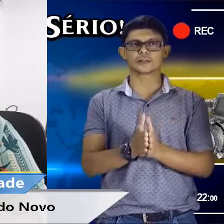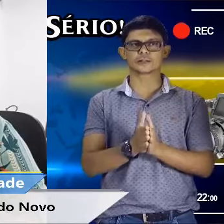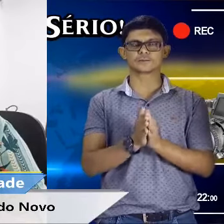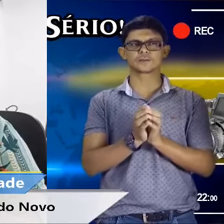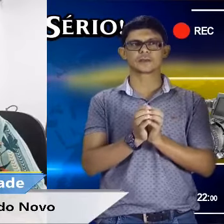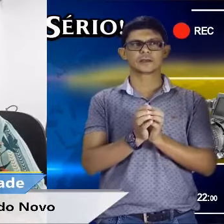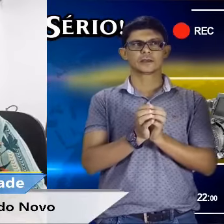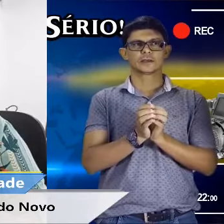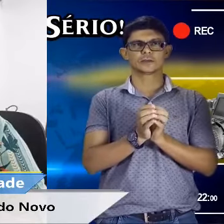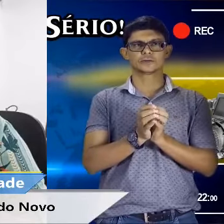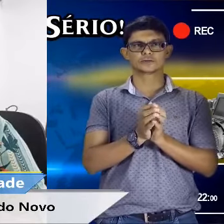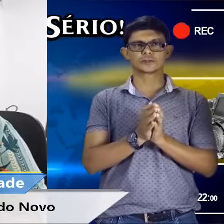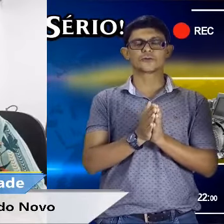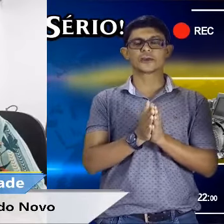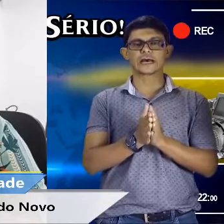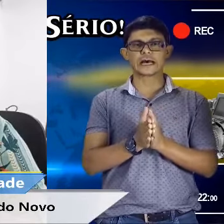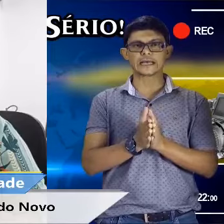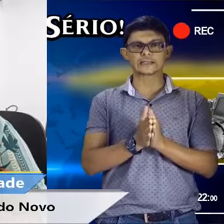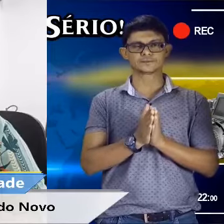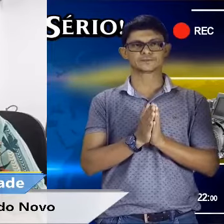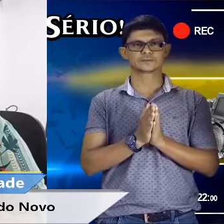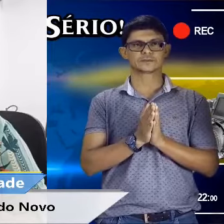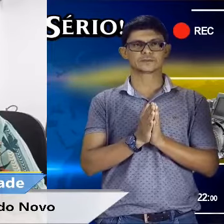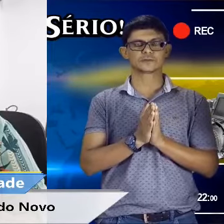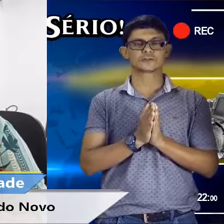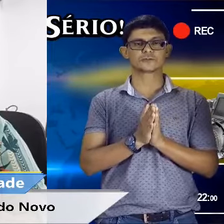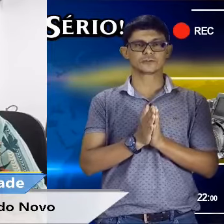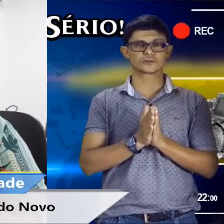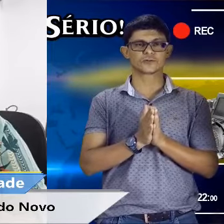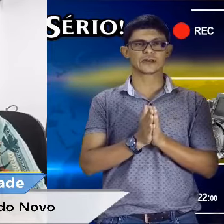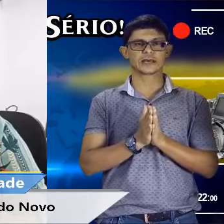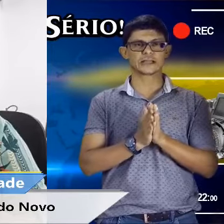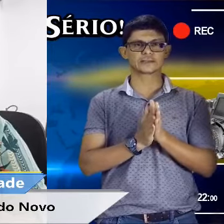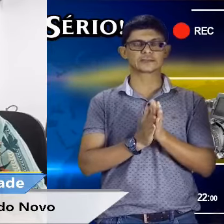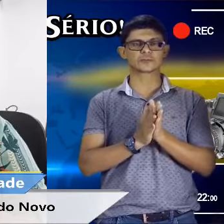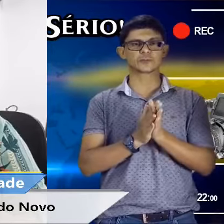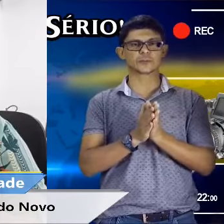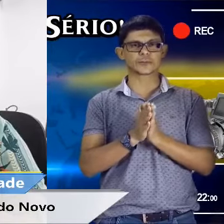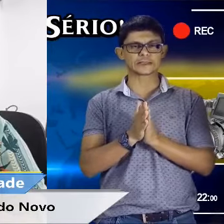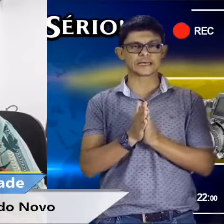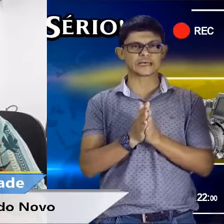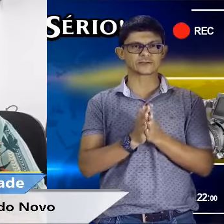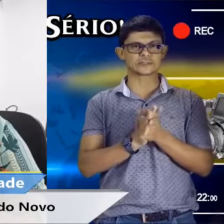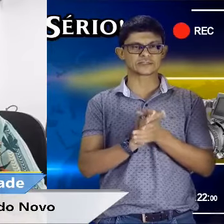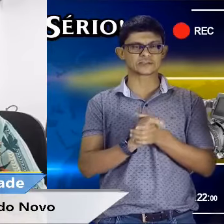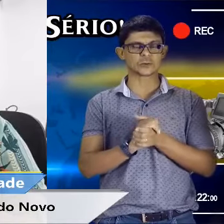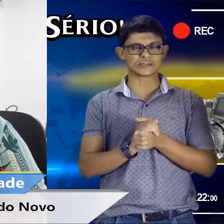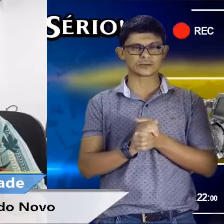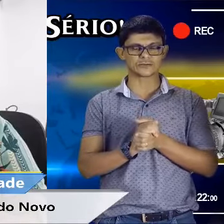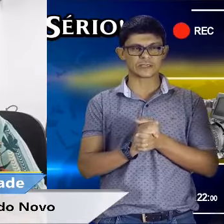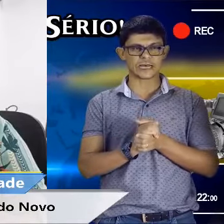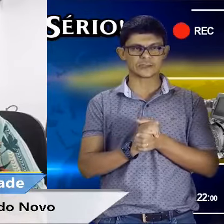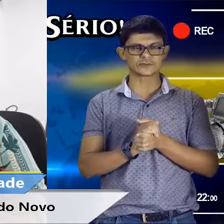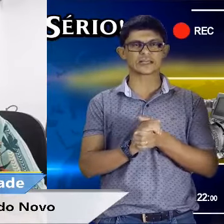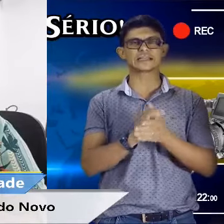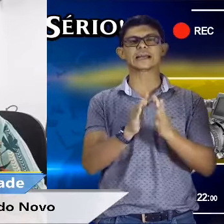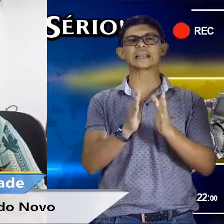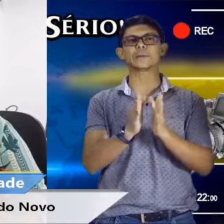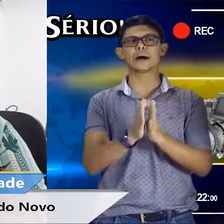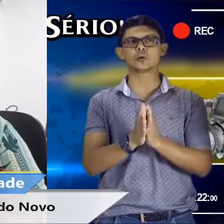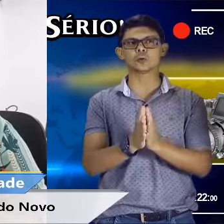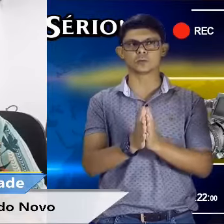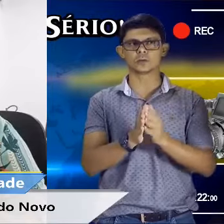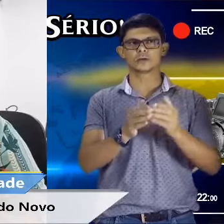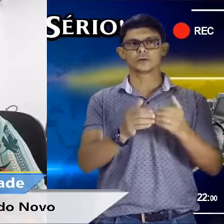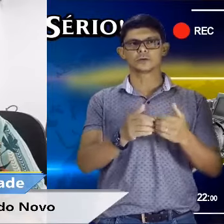Bolota e do seu Ferrari, né? O seu Wilson Ferrari, que são os proprietários desses quatro aviários ali na